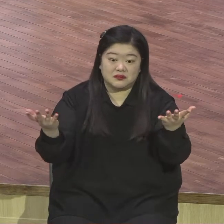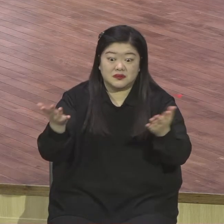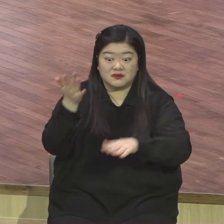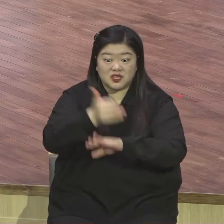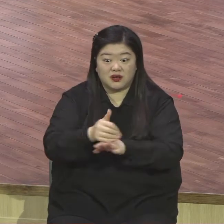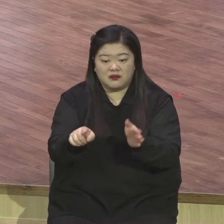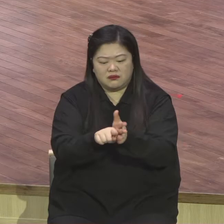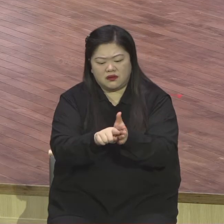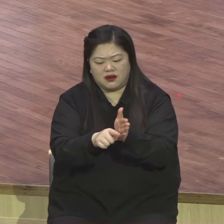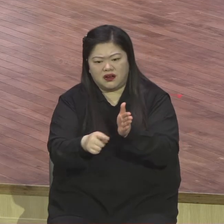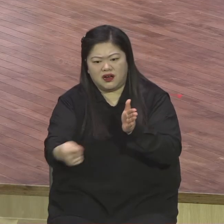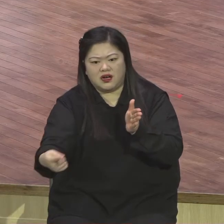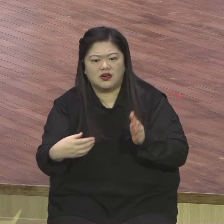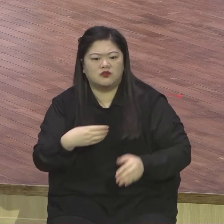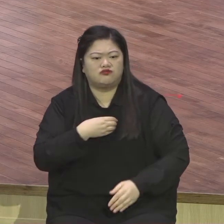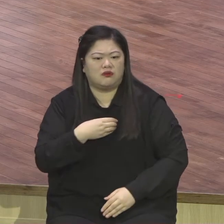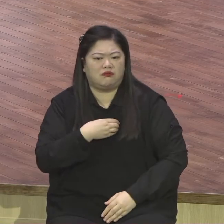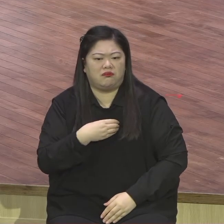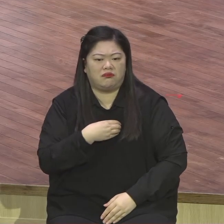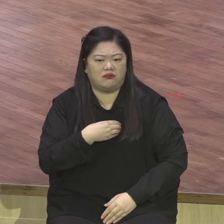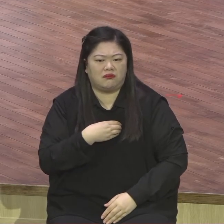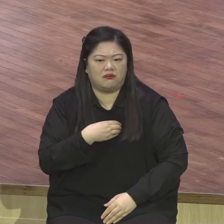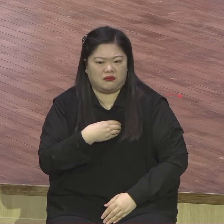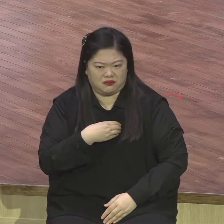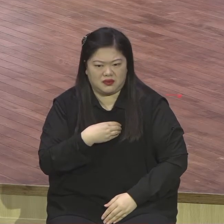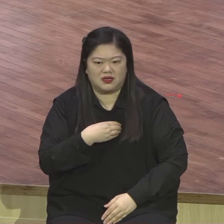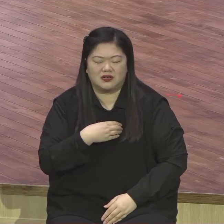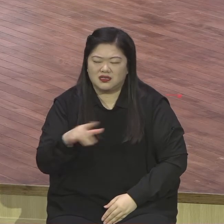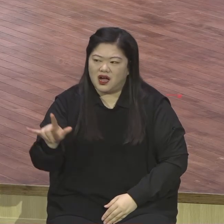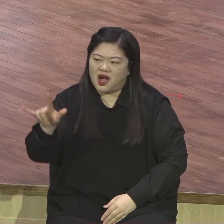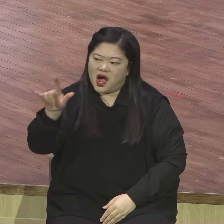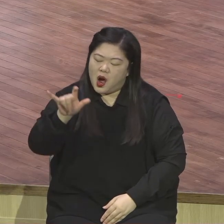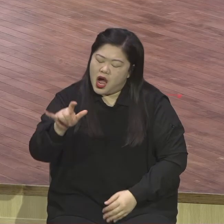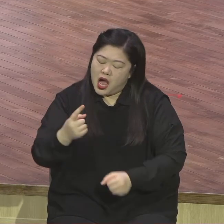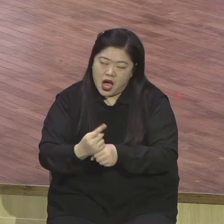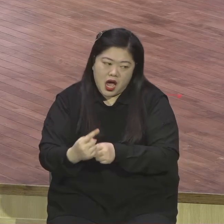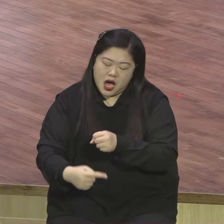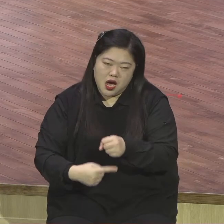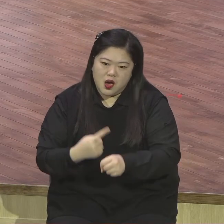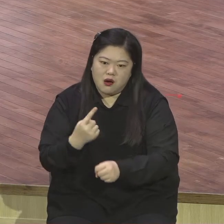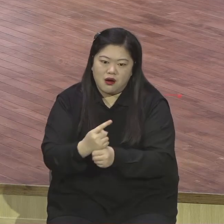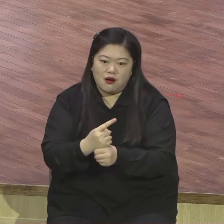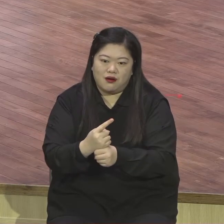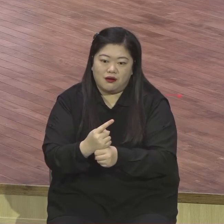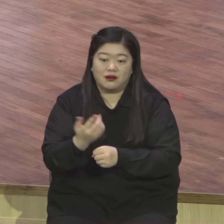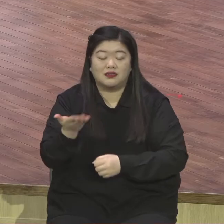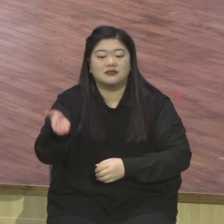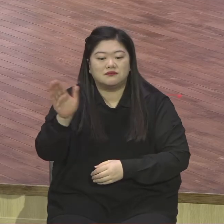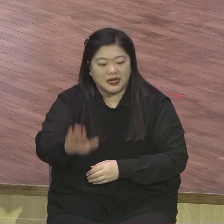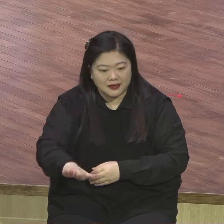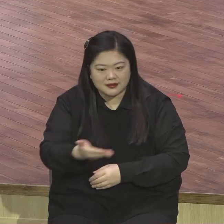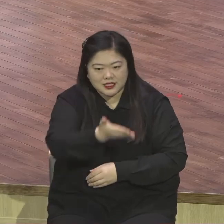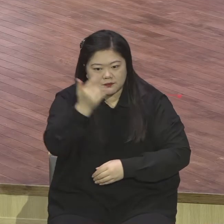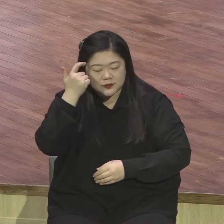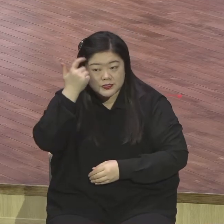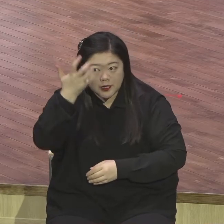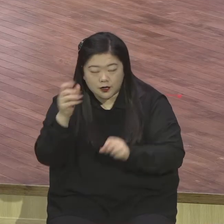만드는 이 코로나 시대가 길어가지만은 거룩에도 불구하고 여러분 영적 긴장을 놓치지 마시길 바랍니다.